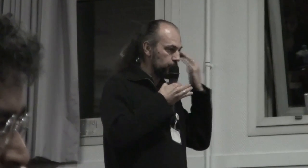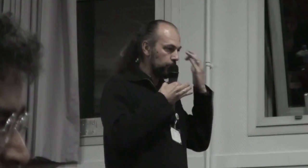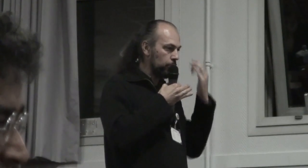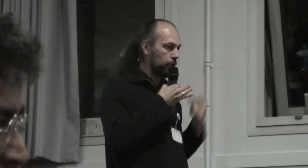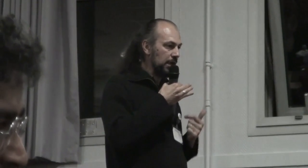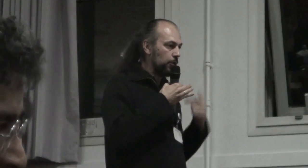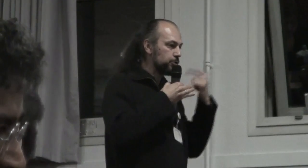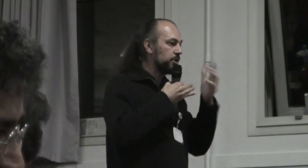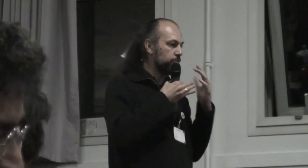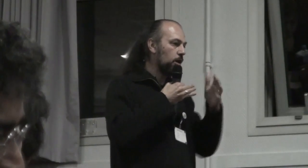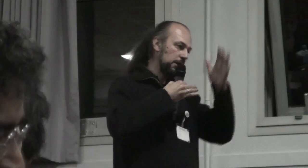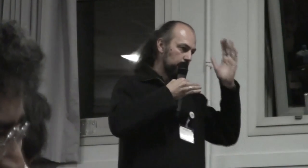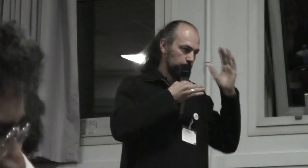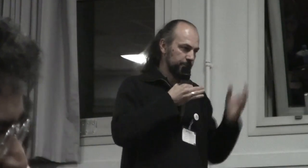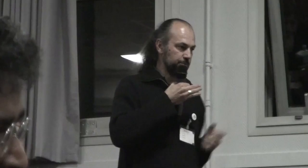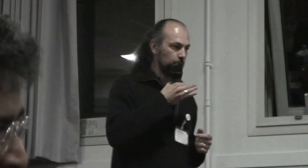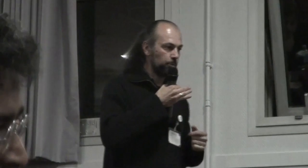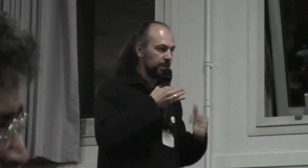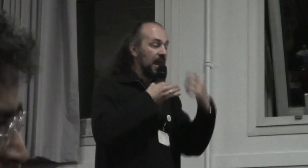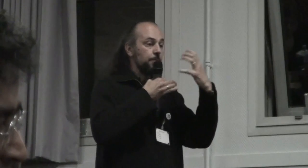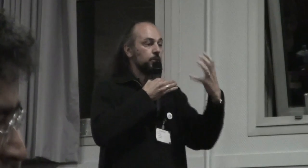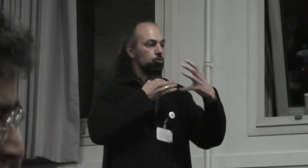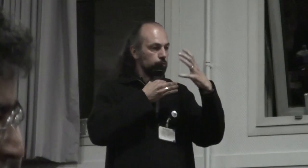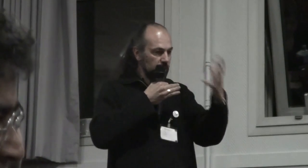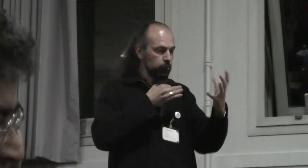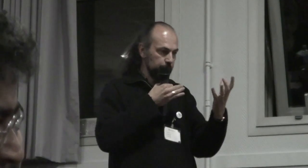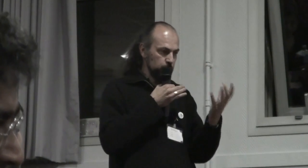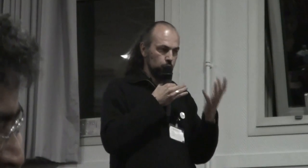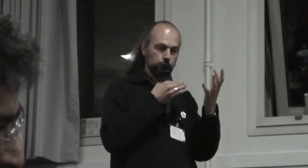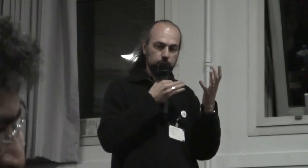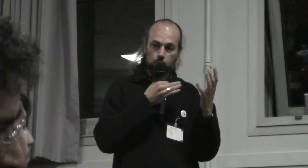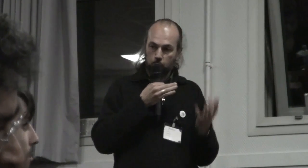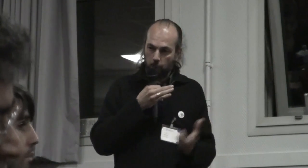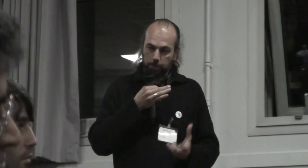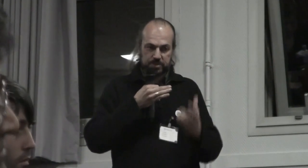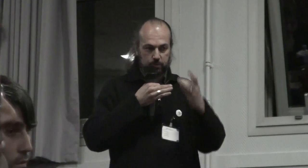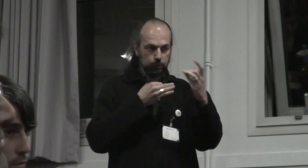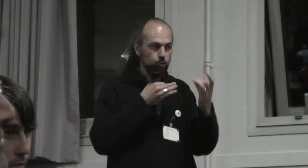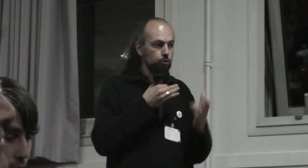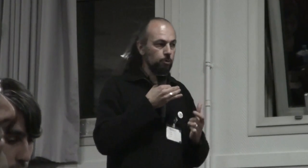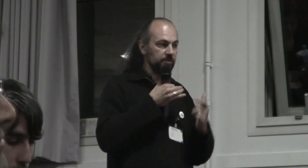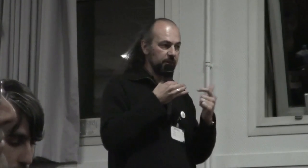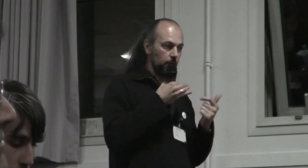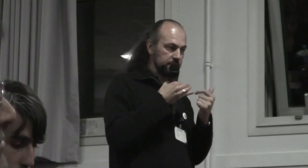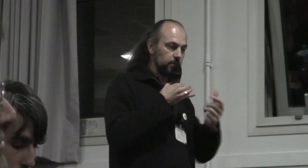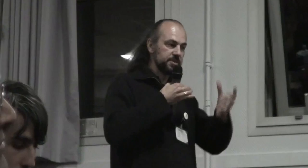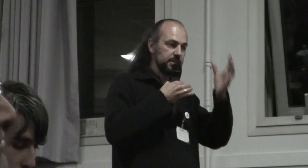sonore ce qu'il voit bon c'est un petit peu compliqué mais la deuxième question que je vous propose c'est de nous demander ensemble si